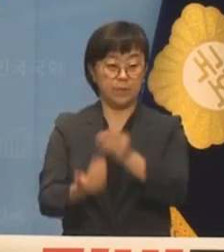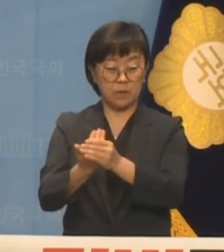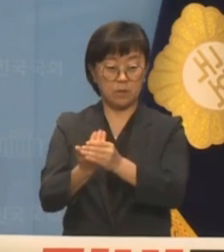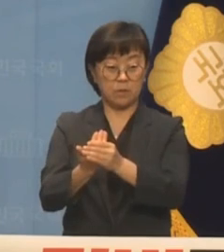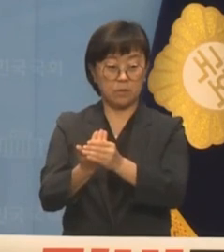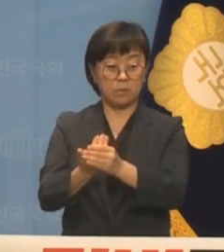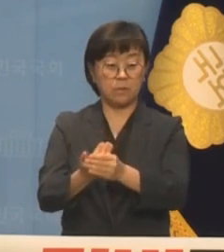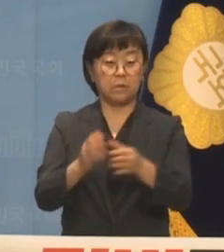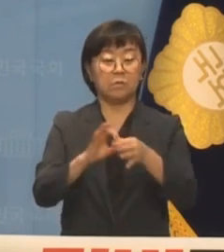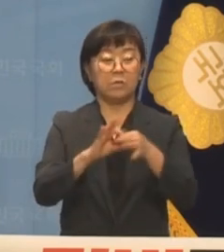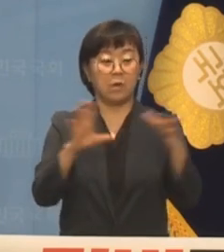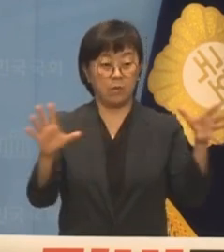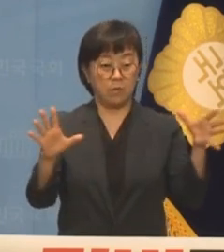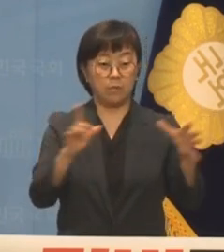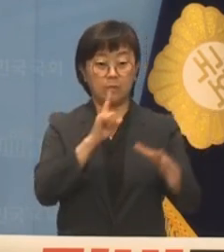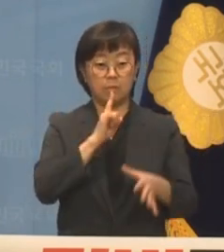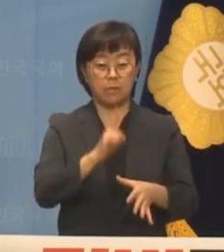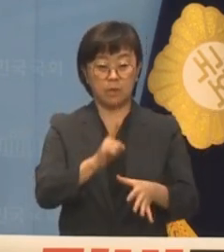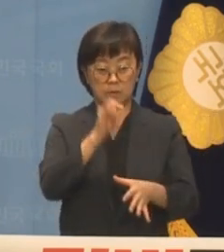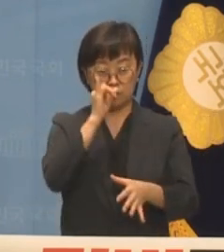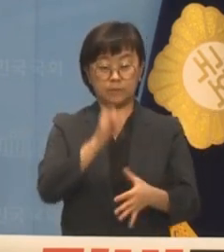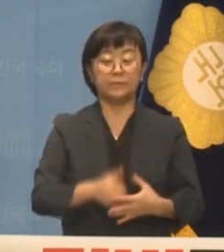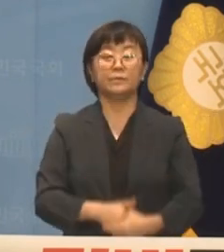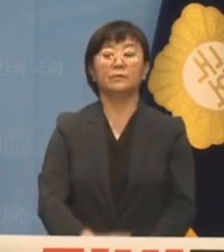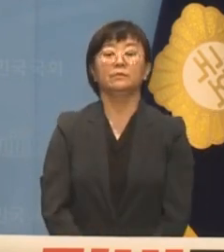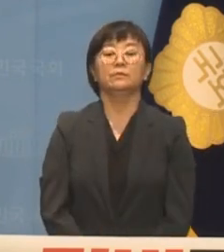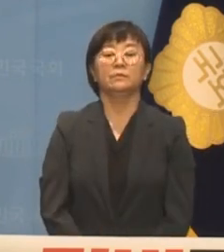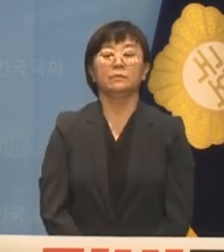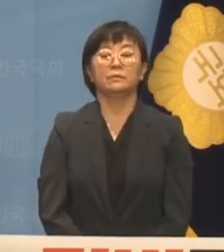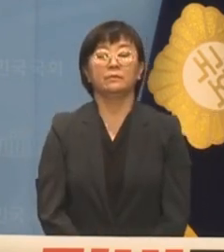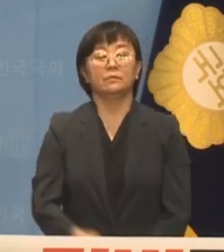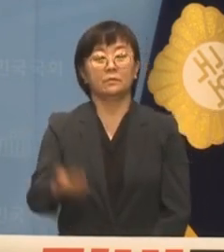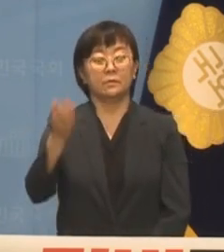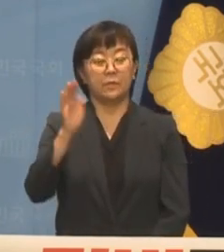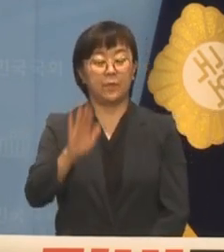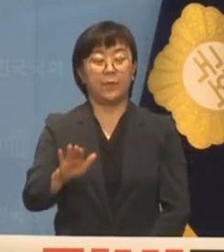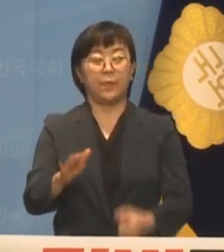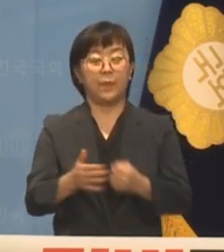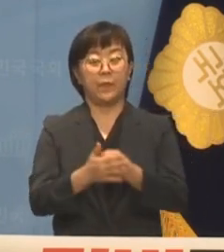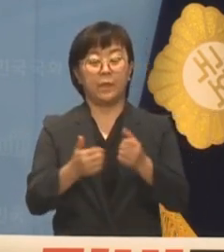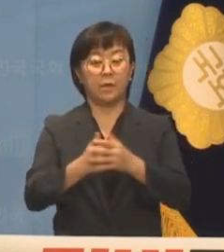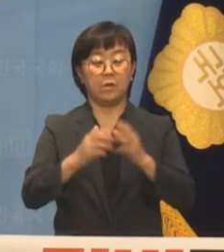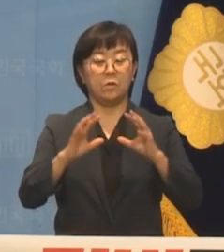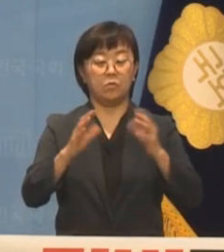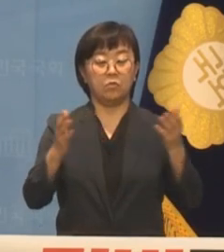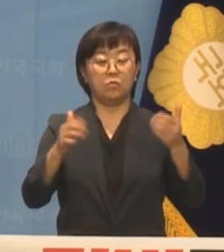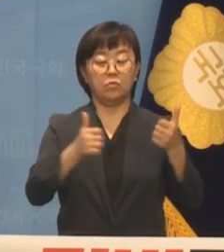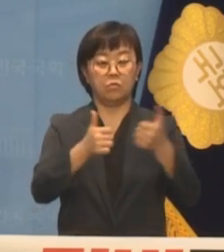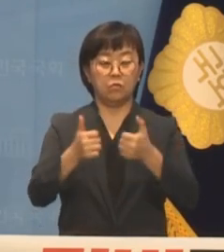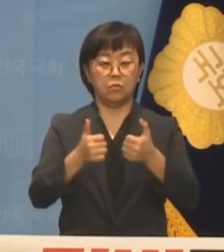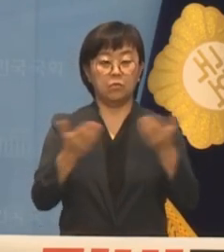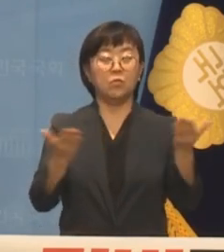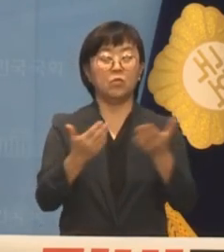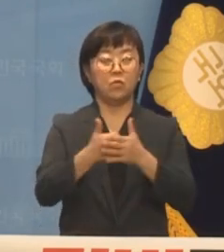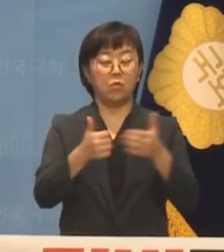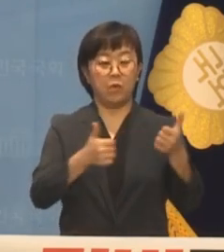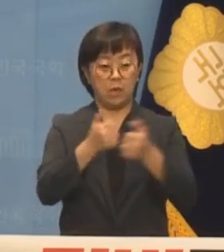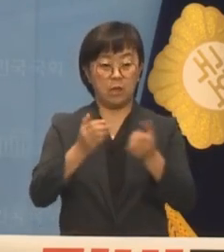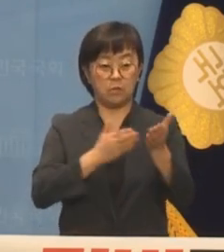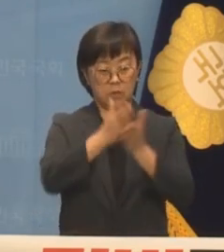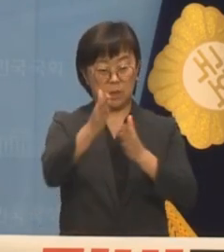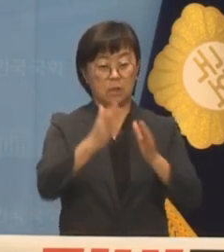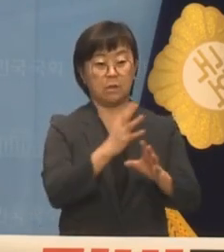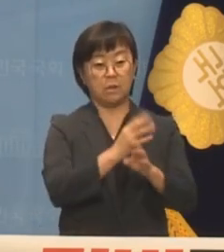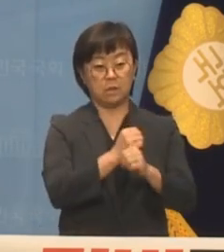관계가 없다고 주장했습니다 그런데 국무회의에 통과된 날짜와